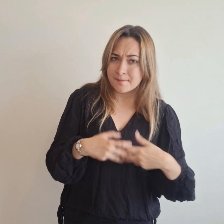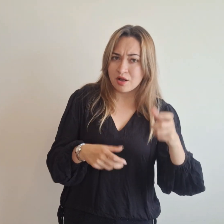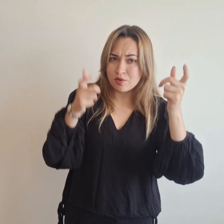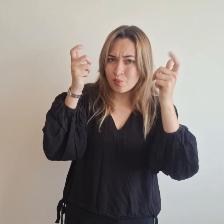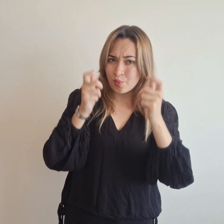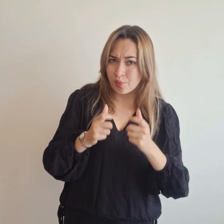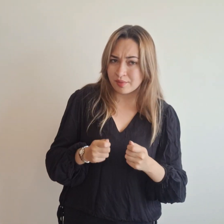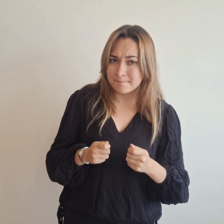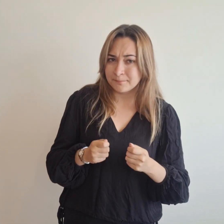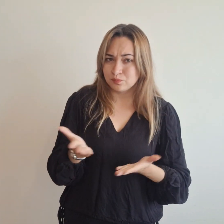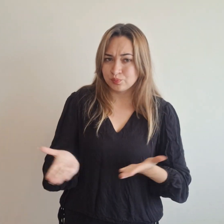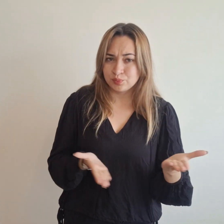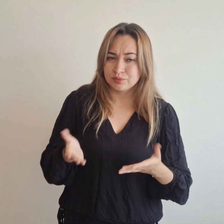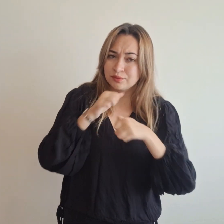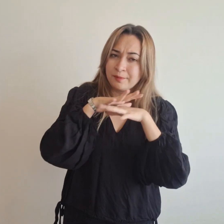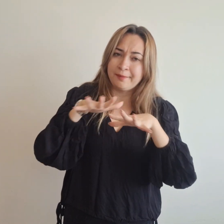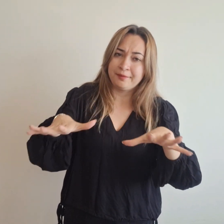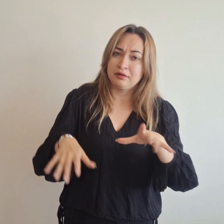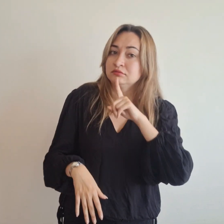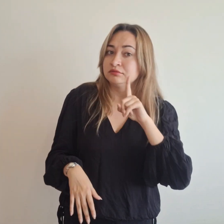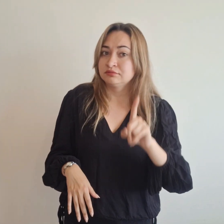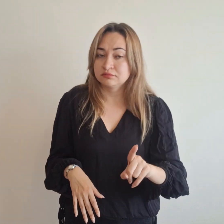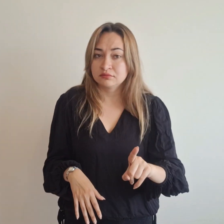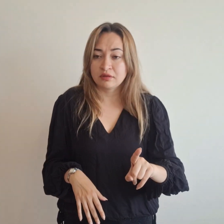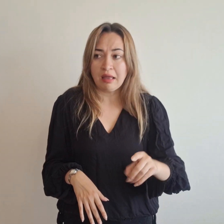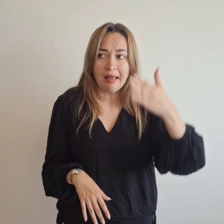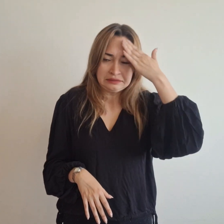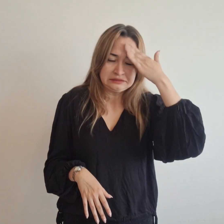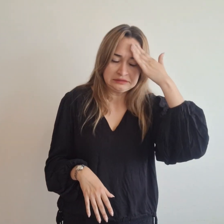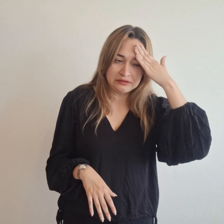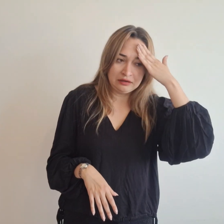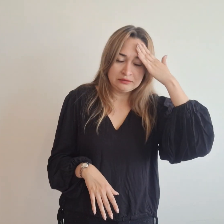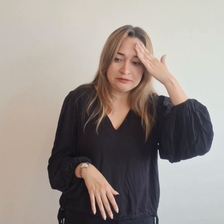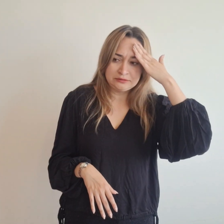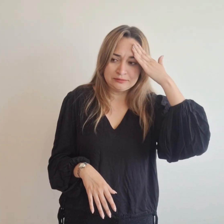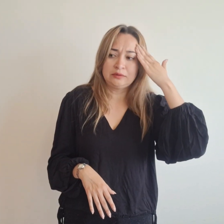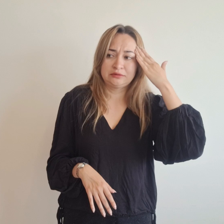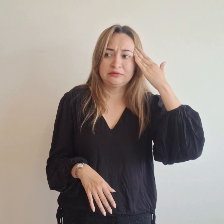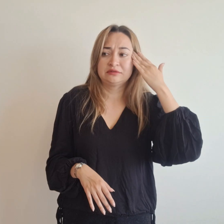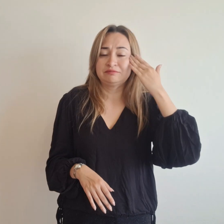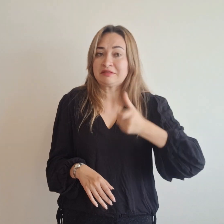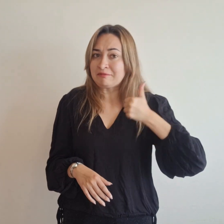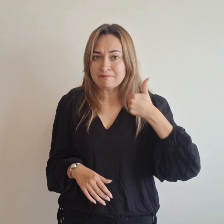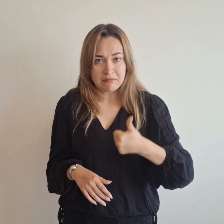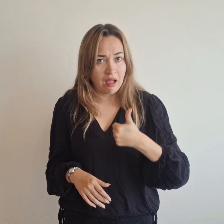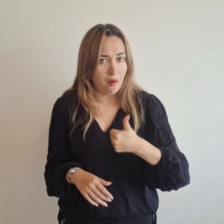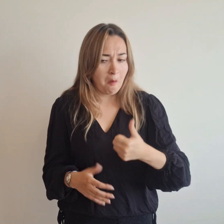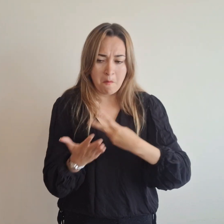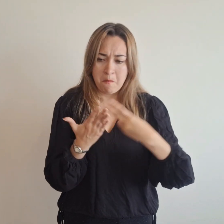Servicios Públicos, afirmó, Sabemos el impacto positivo que esta obra tendrá en la comunidad.